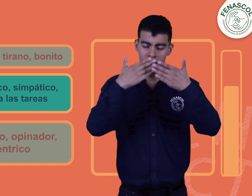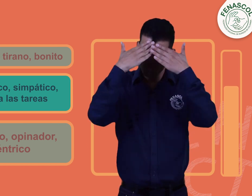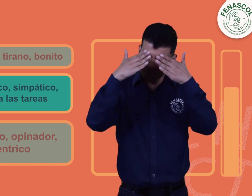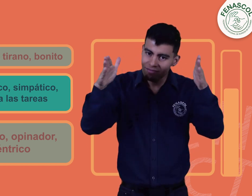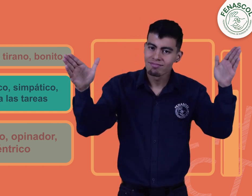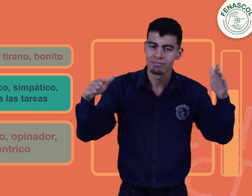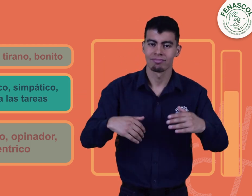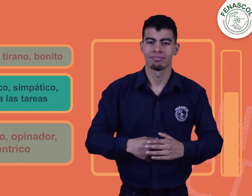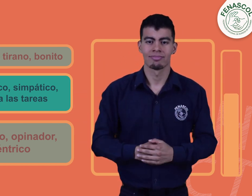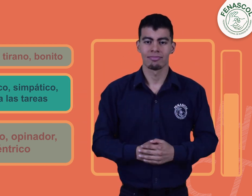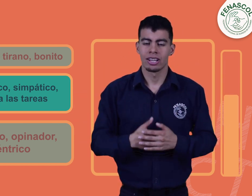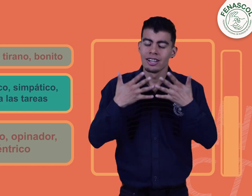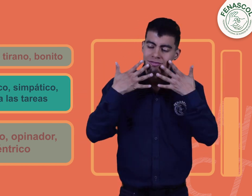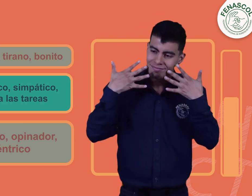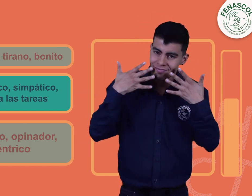Democrático. Simpático.